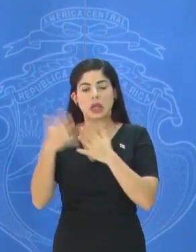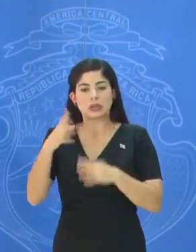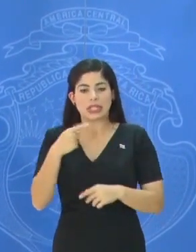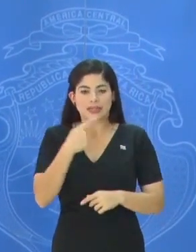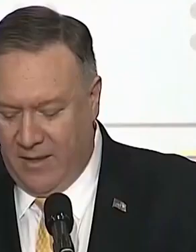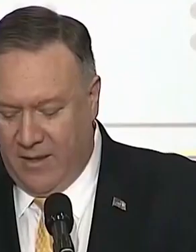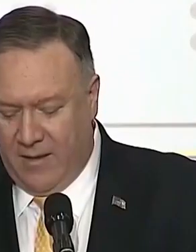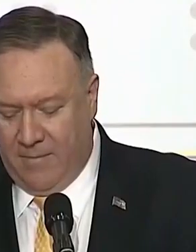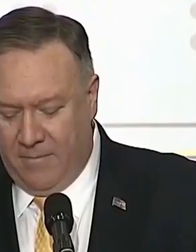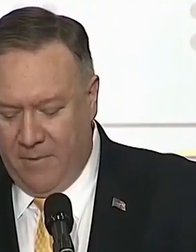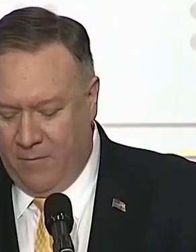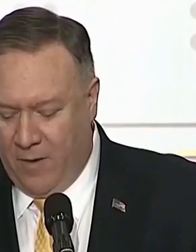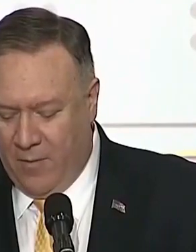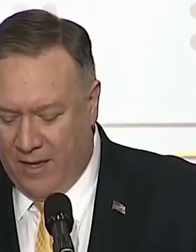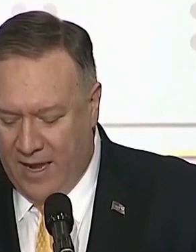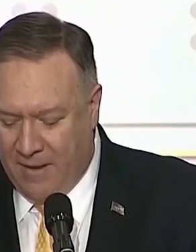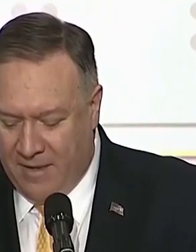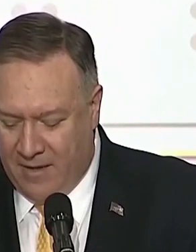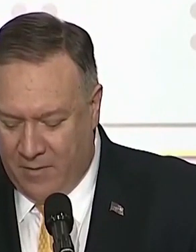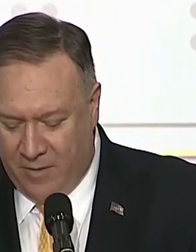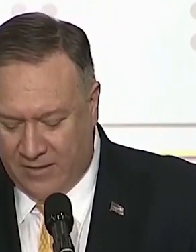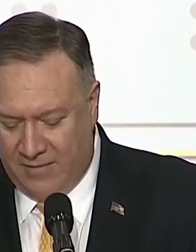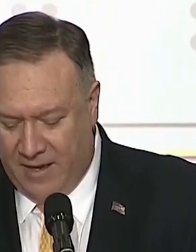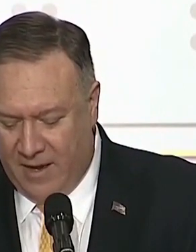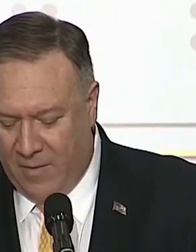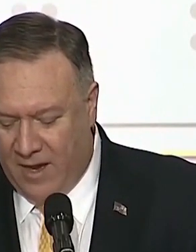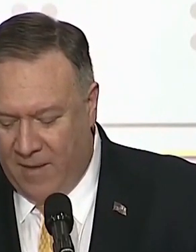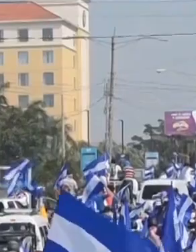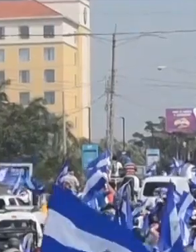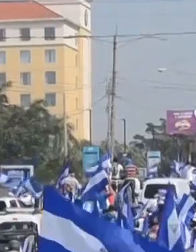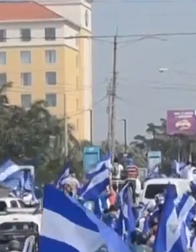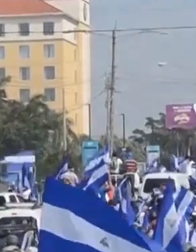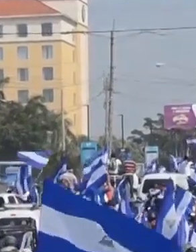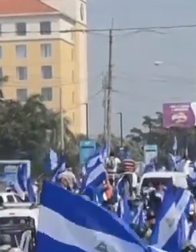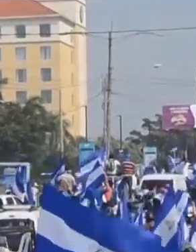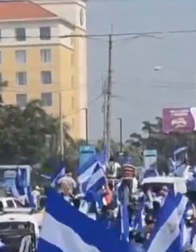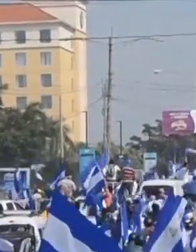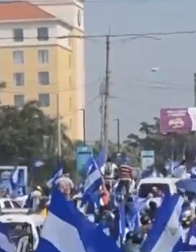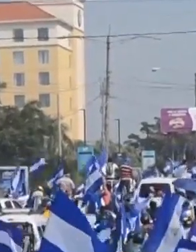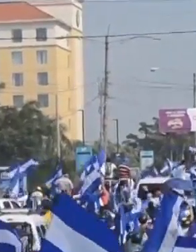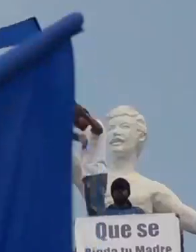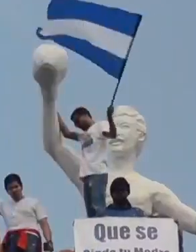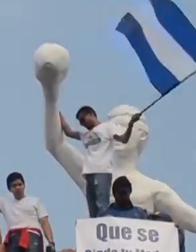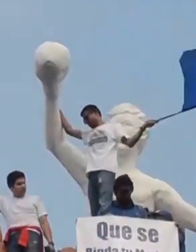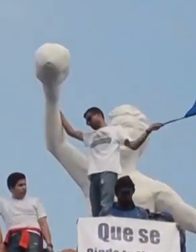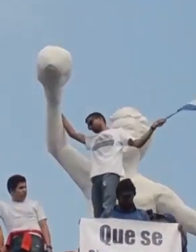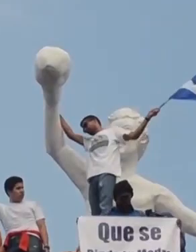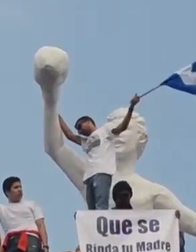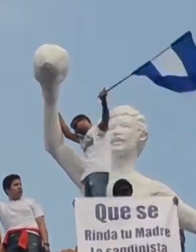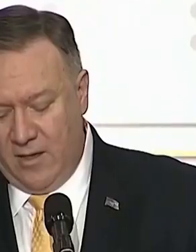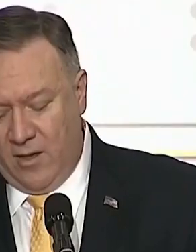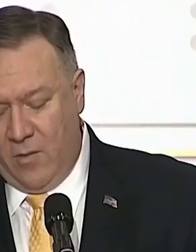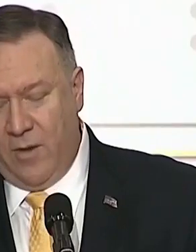Rica, país donde incluso sostuvo una reunión con miembros de la oposición al régimen Ortega Murillo en